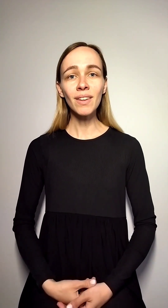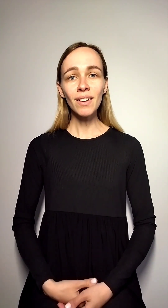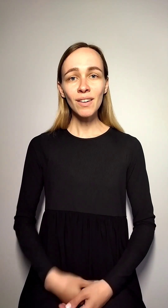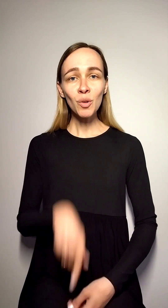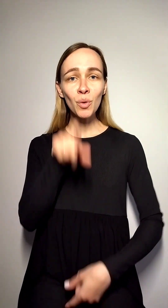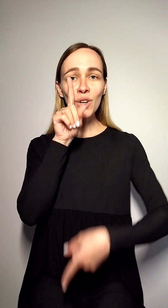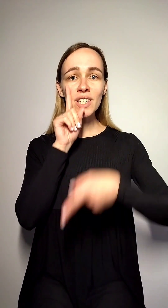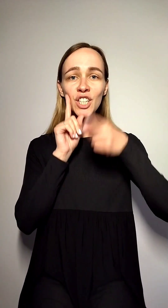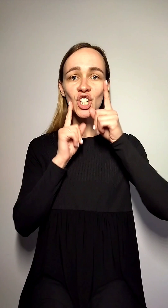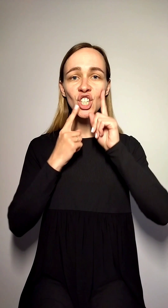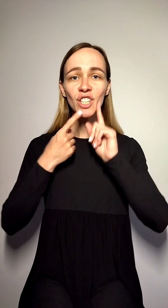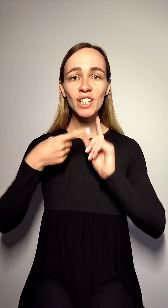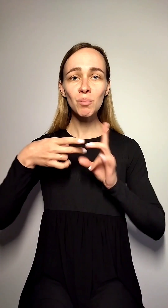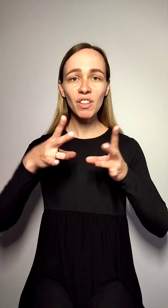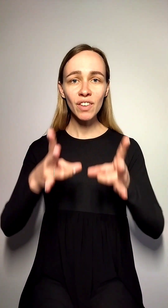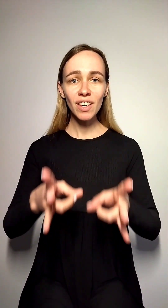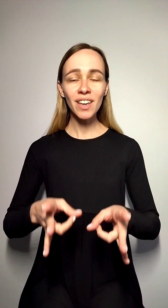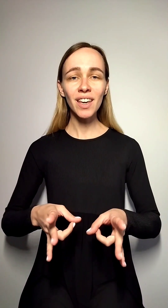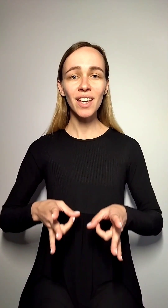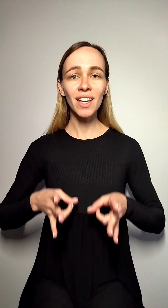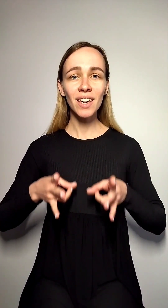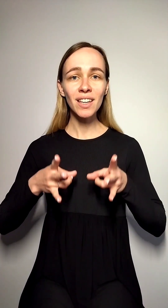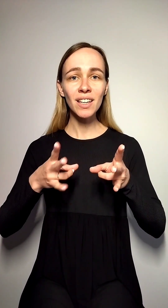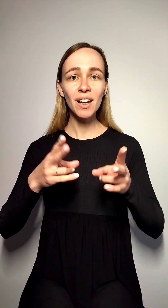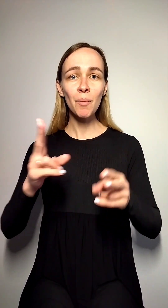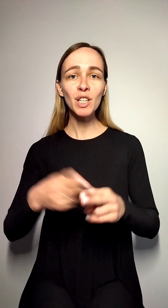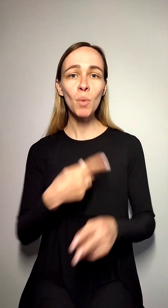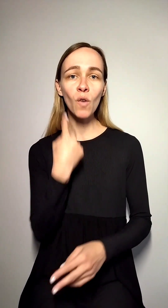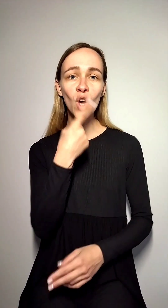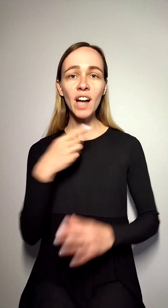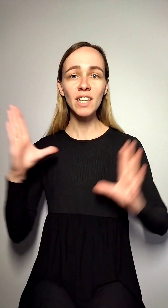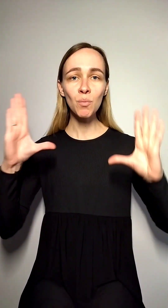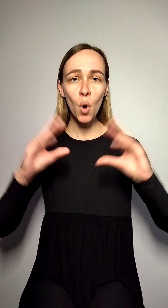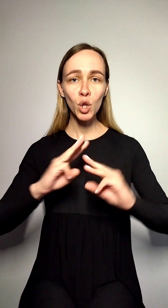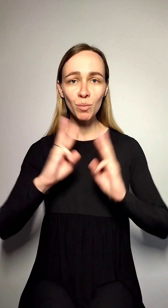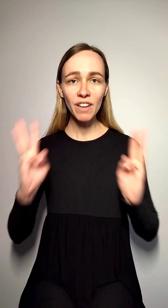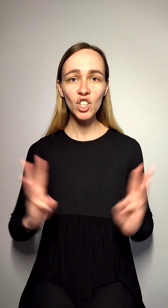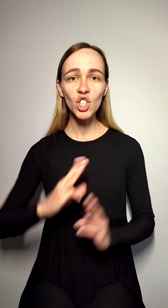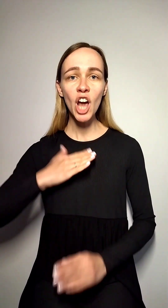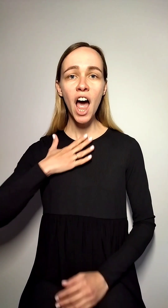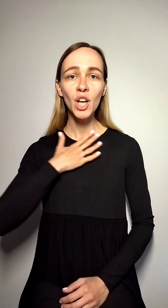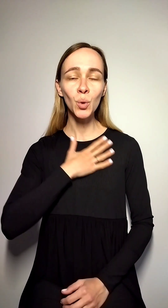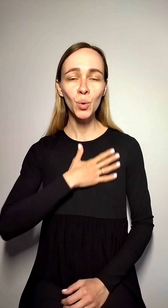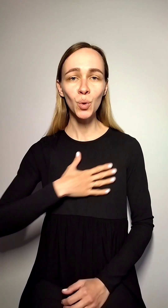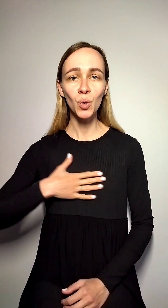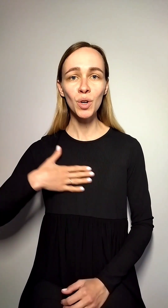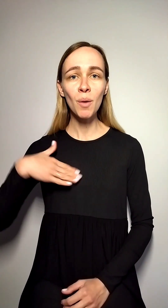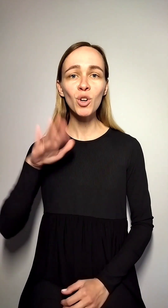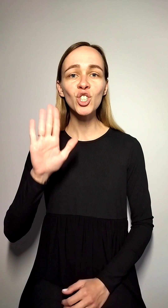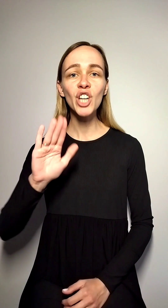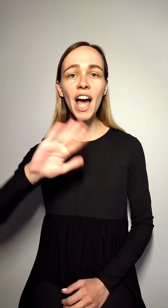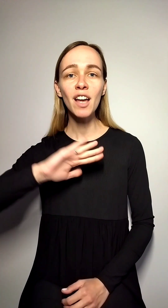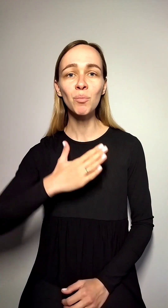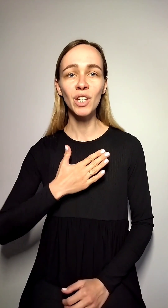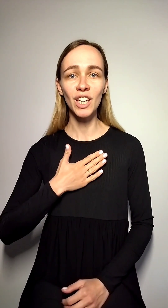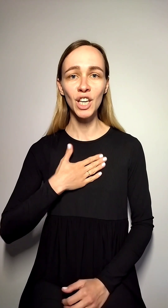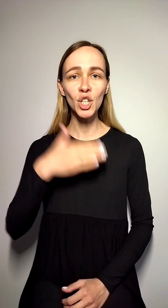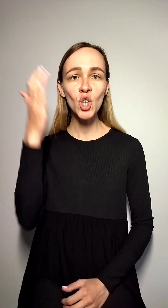Вихлюпується ніжність із-під війн' Безмолно газить полум'янь чаю Прощай, мій